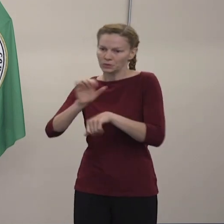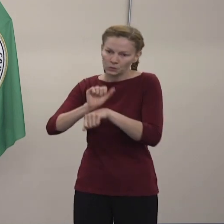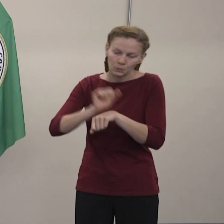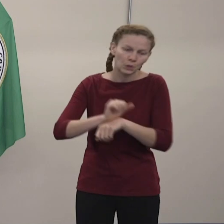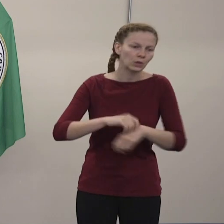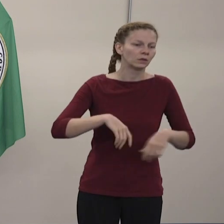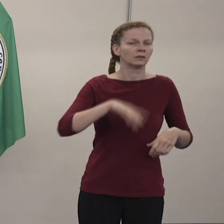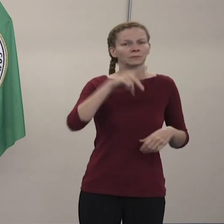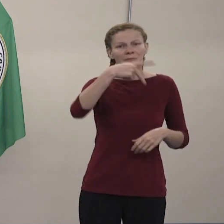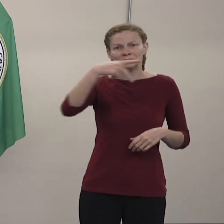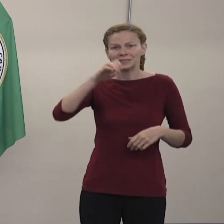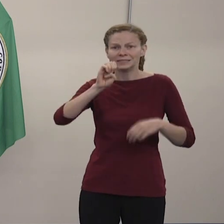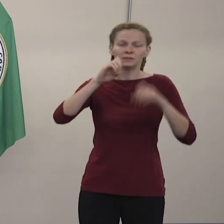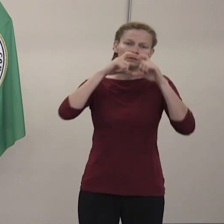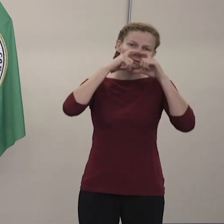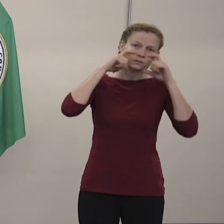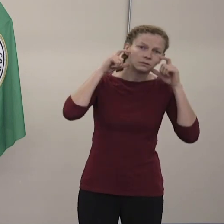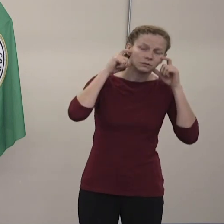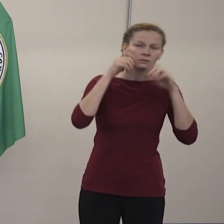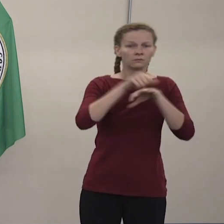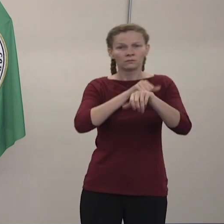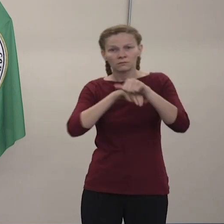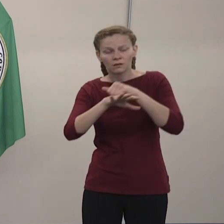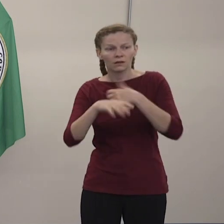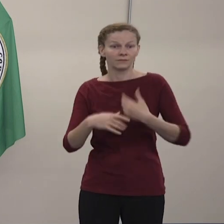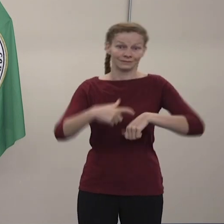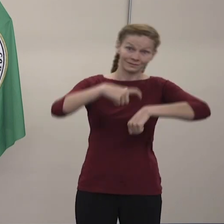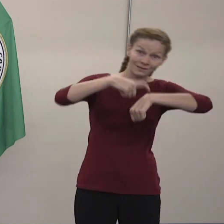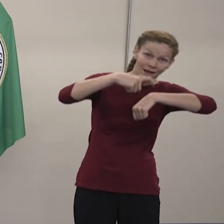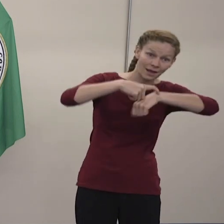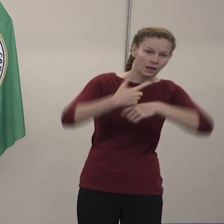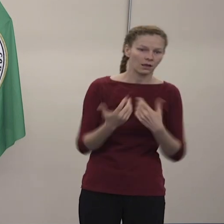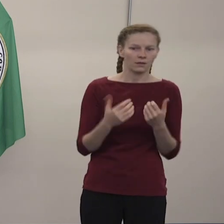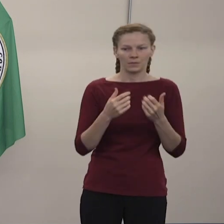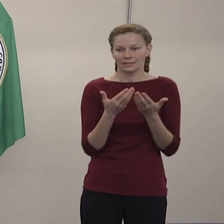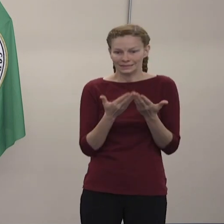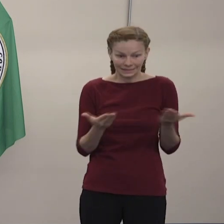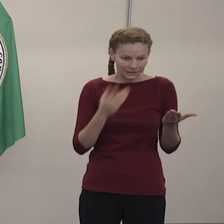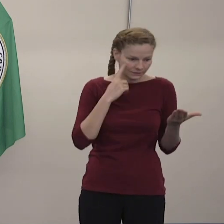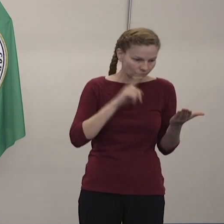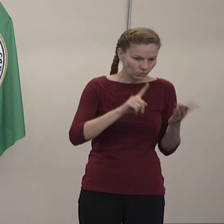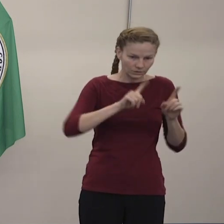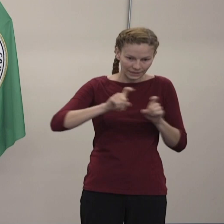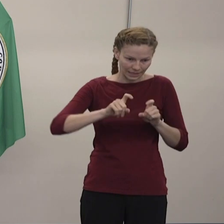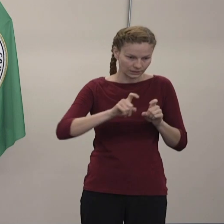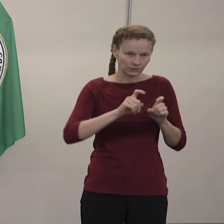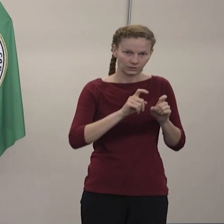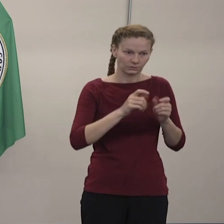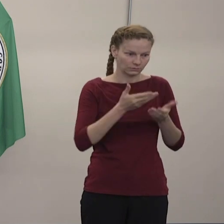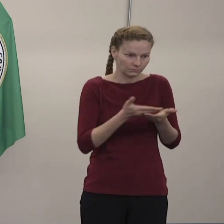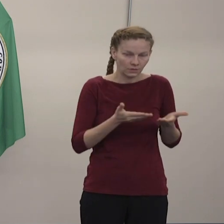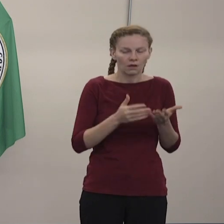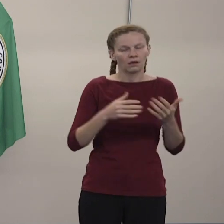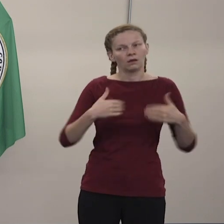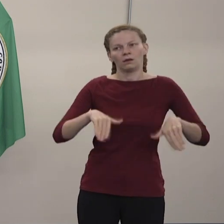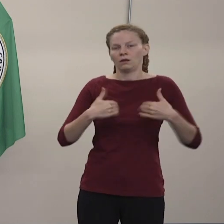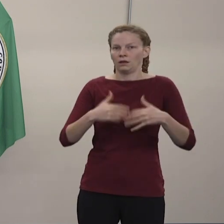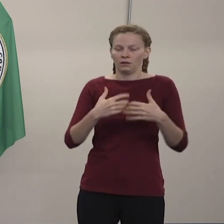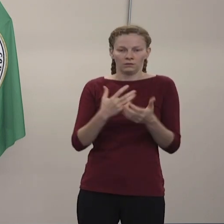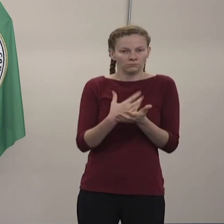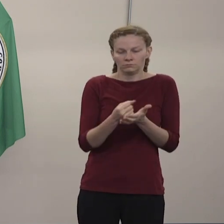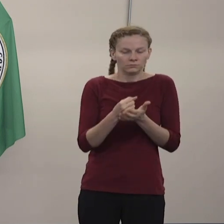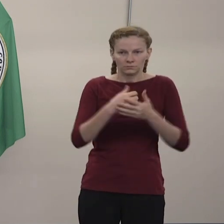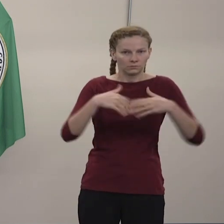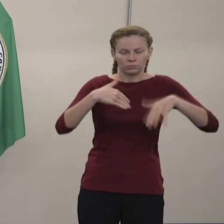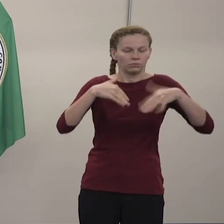de equipo de protección, pruebas y tiempo. Pero estas instalaciones y nuestros profesionales